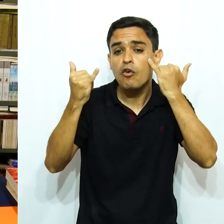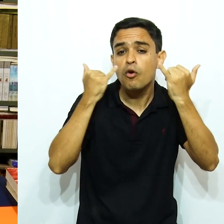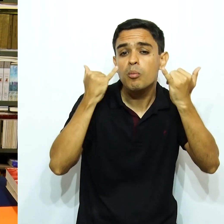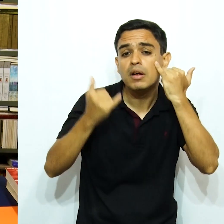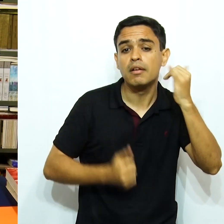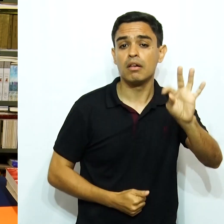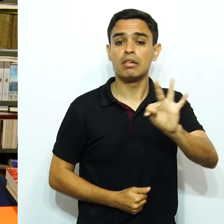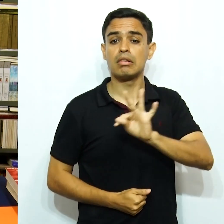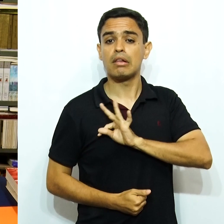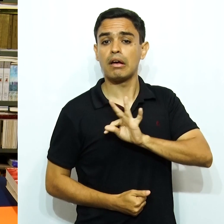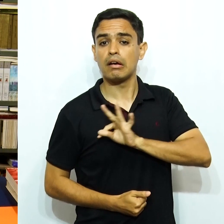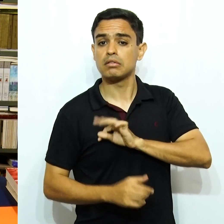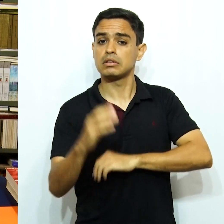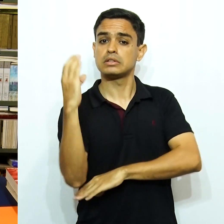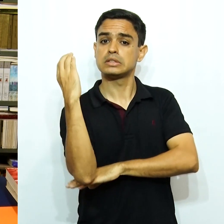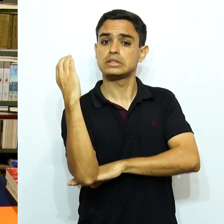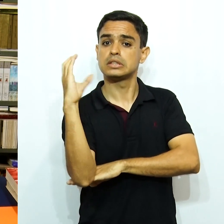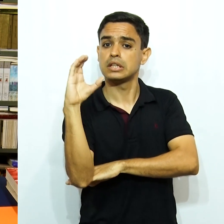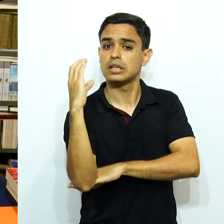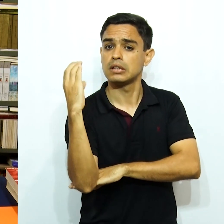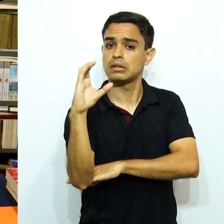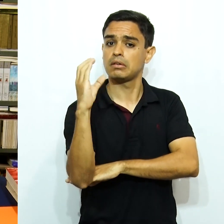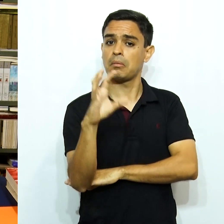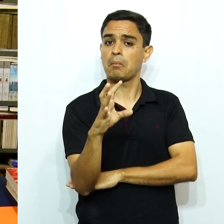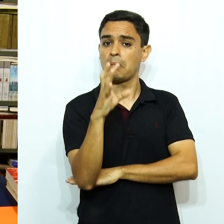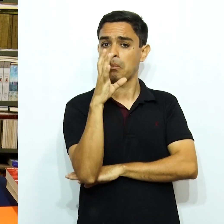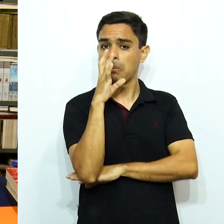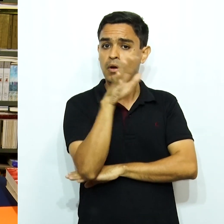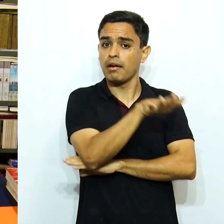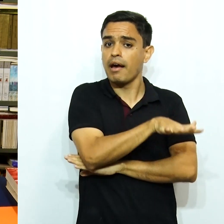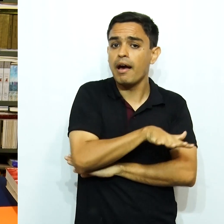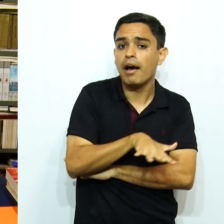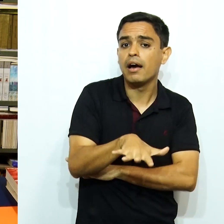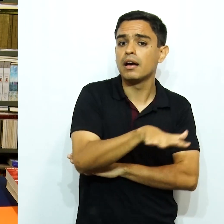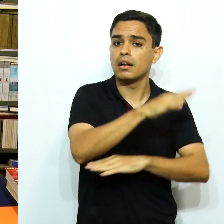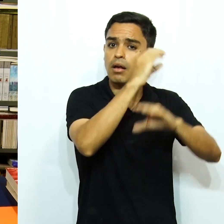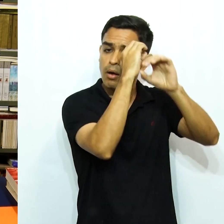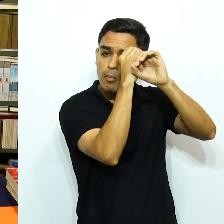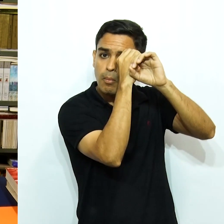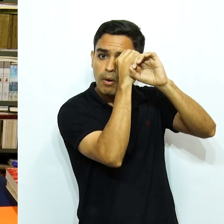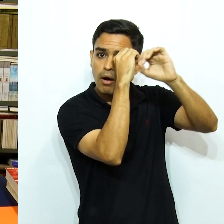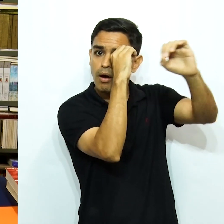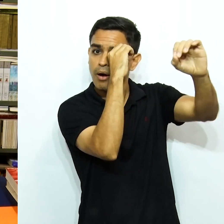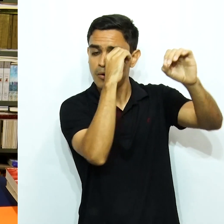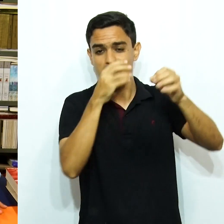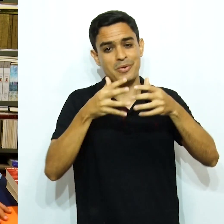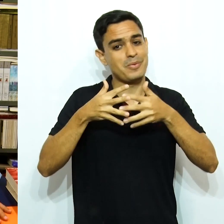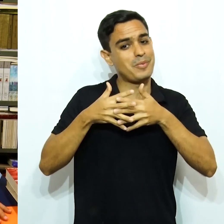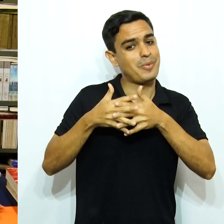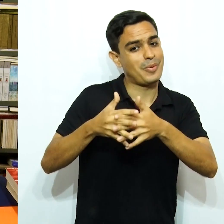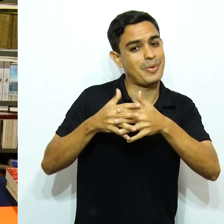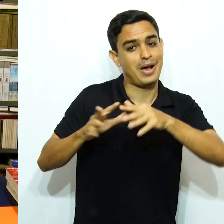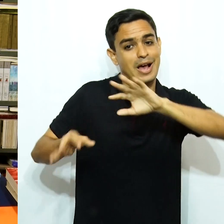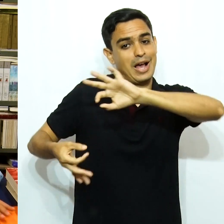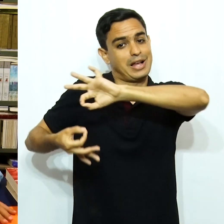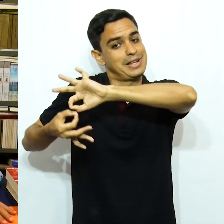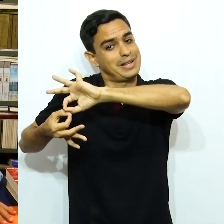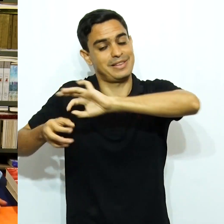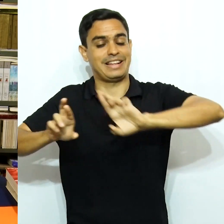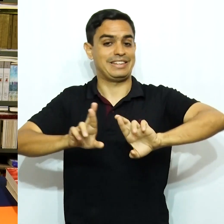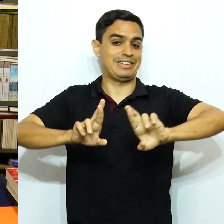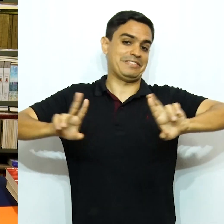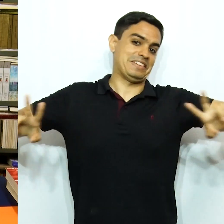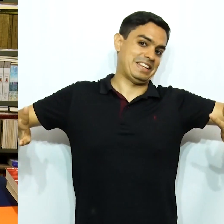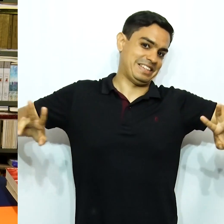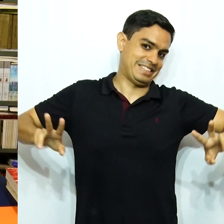técnicas e científicas em torno da astronomia e da astronauta. Isso não pode ser confundido com astrologia, astrologia é outra